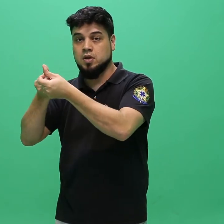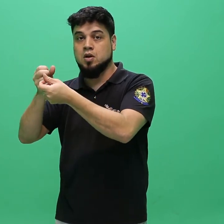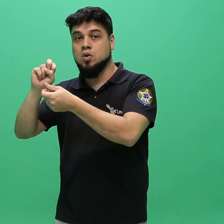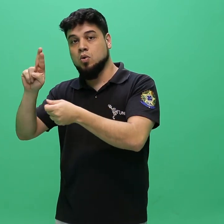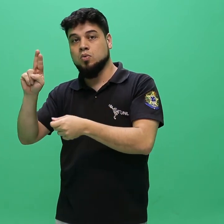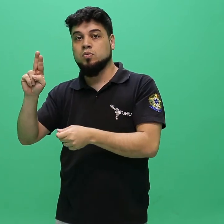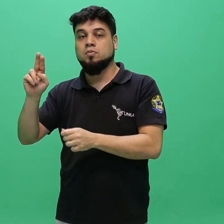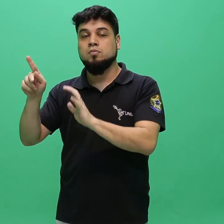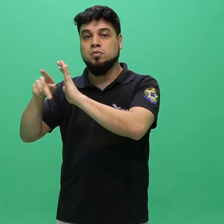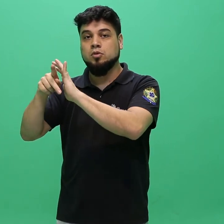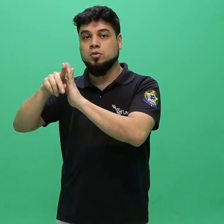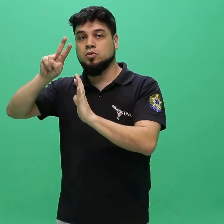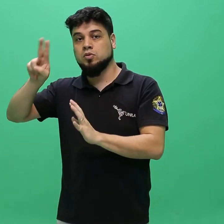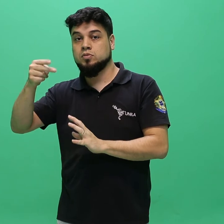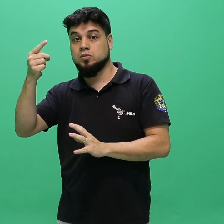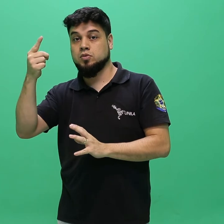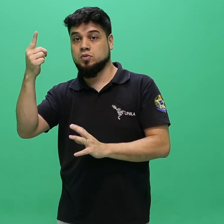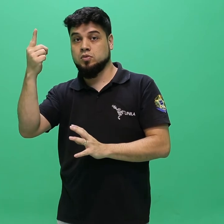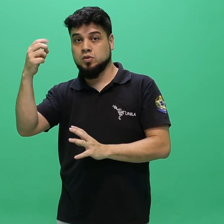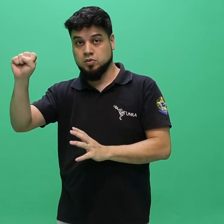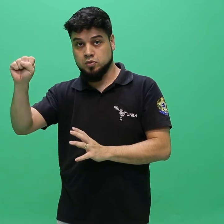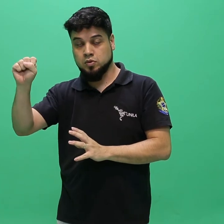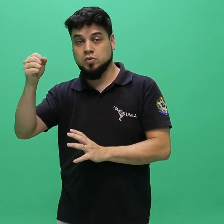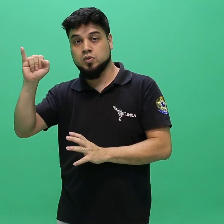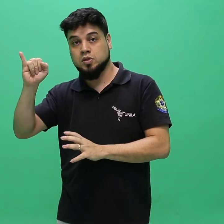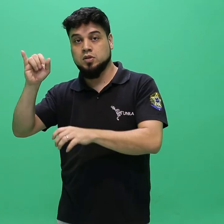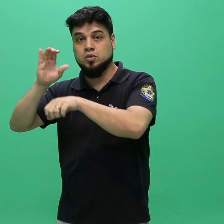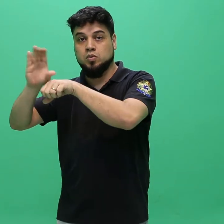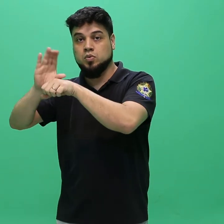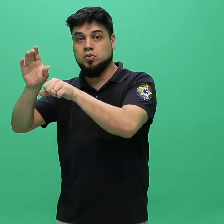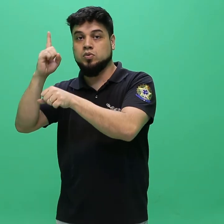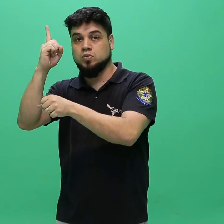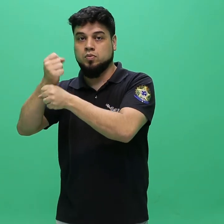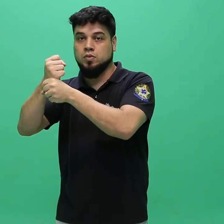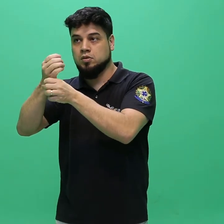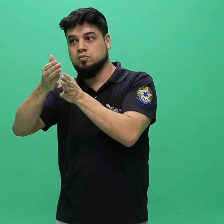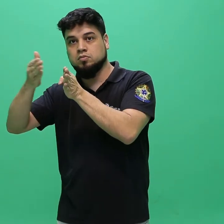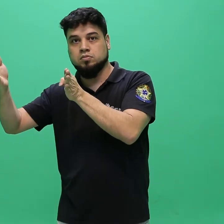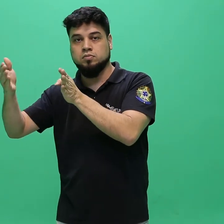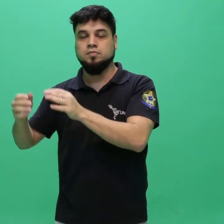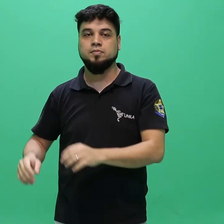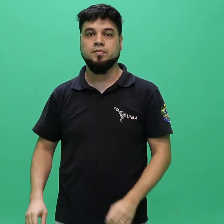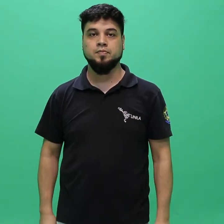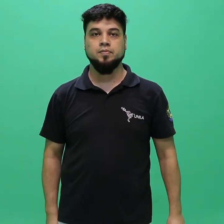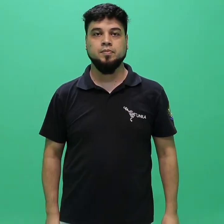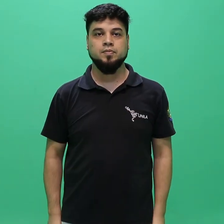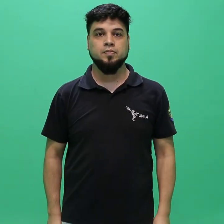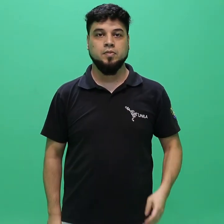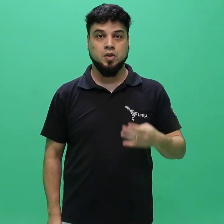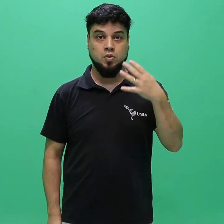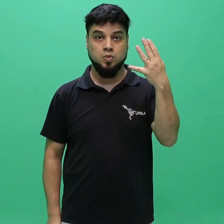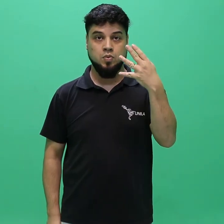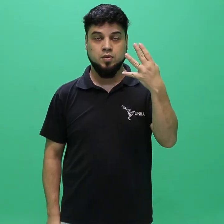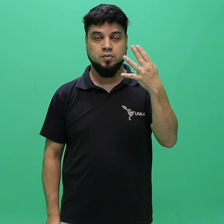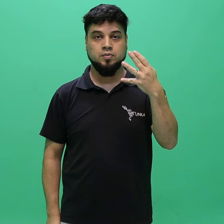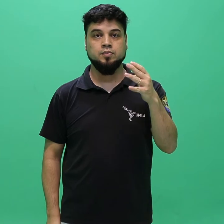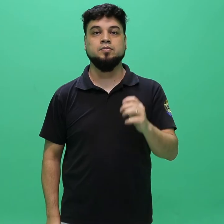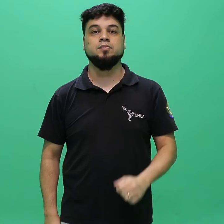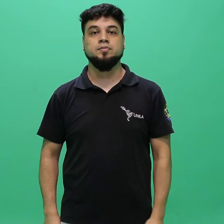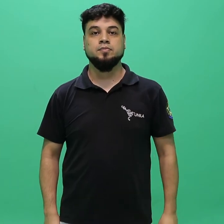.4